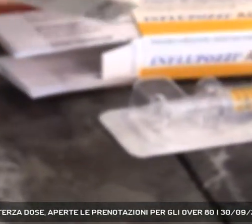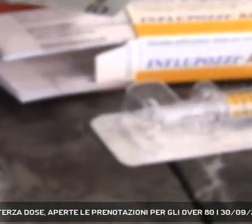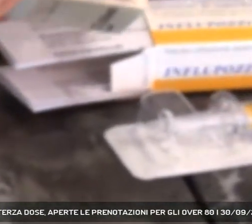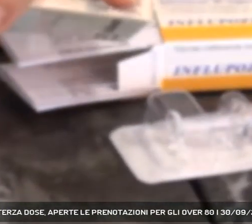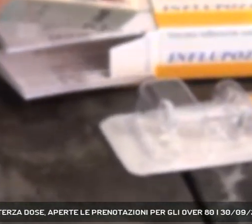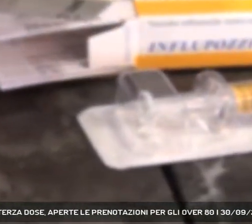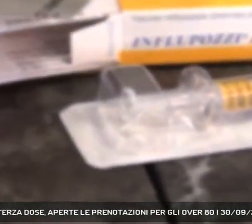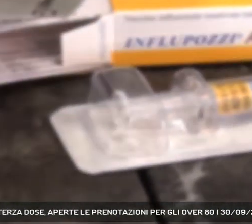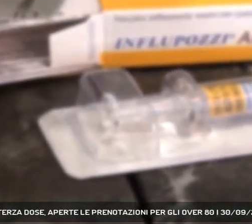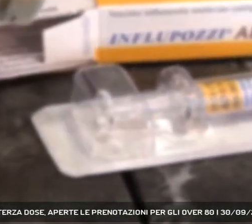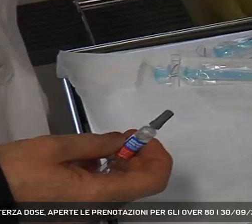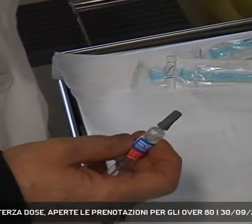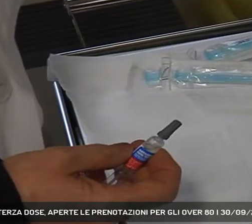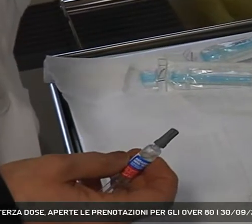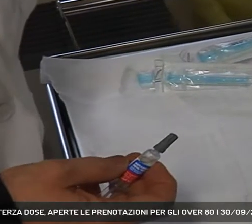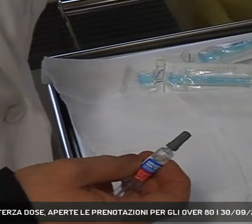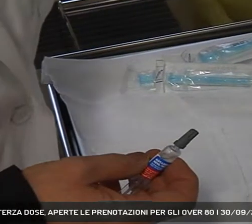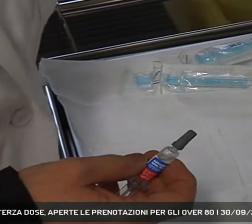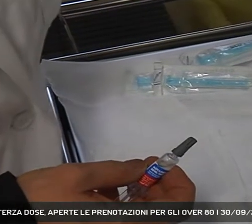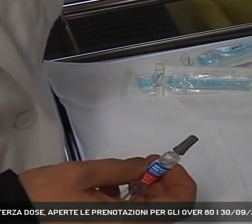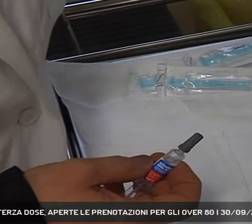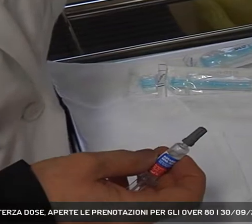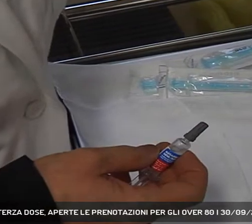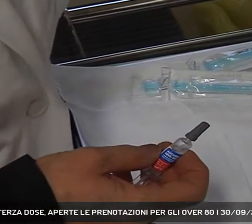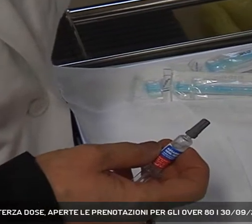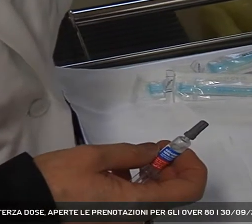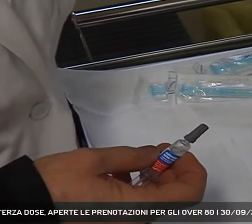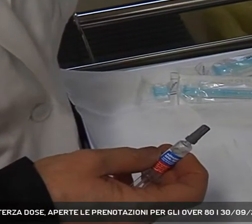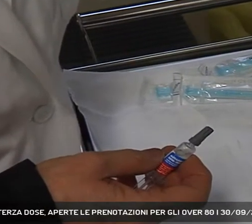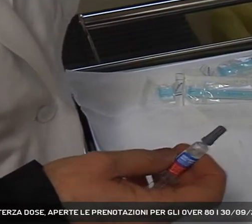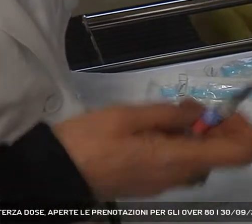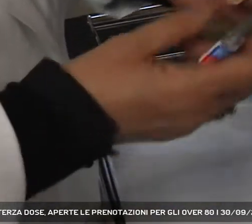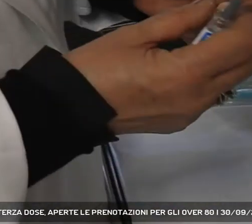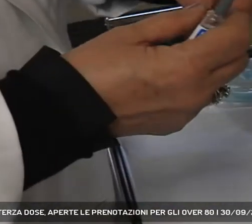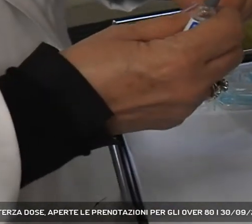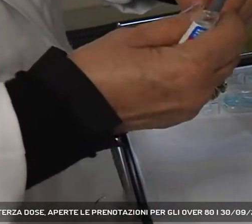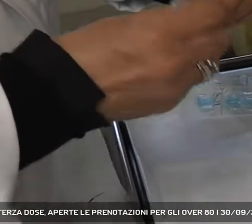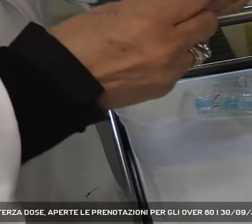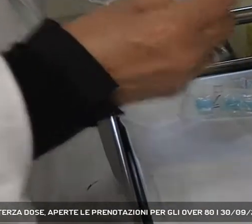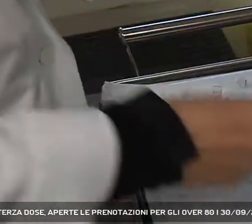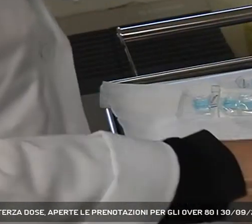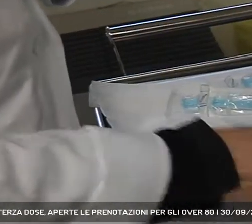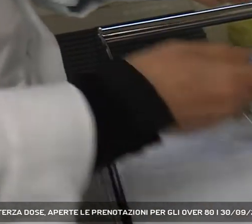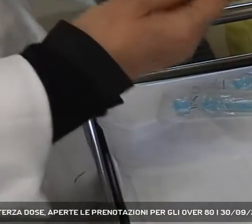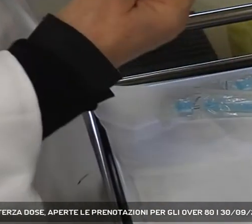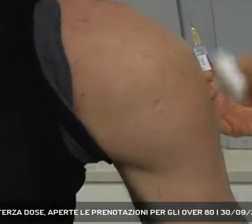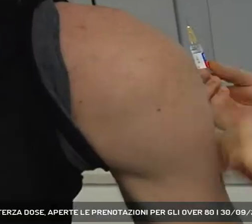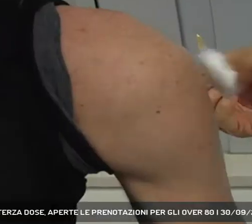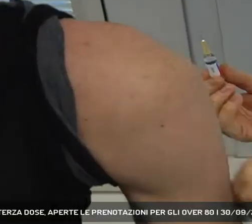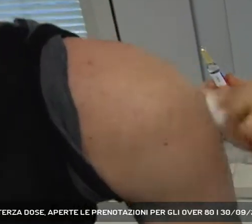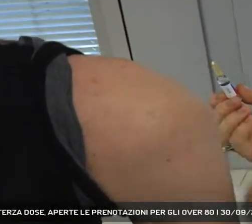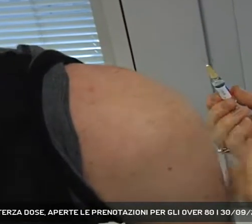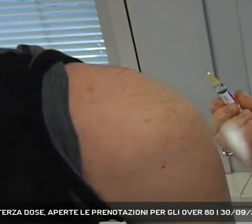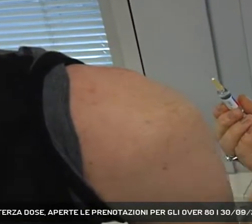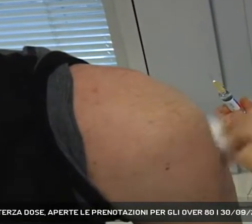contro l'influenza stagionale, di cui il Veneto ha acquistato 1.638.000 dosi, circa 300.000 in più rispetto allo